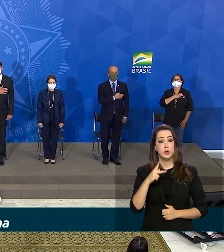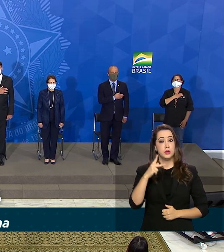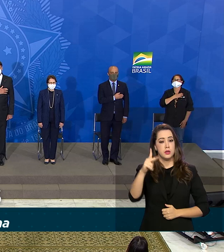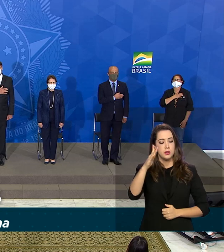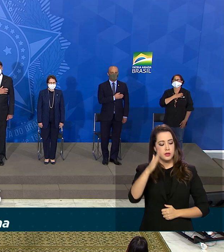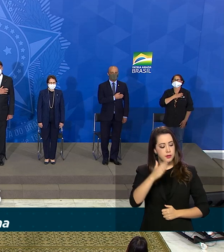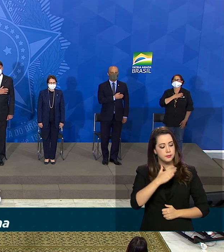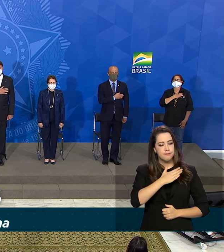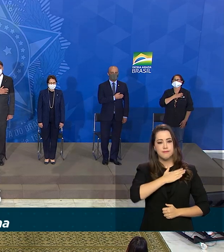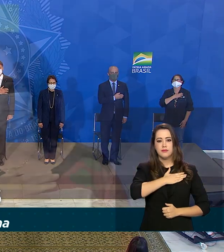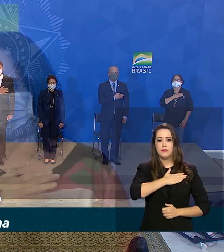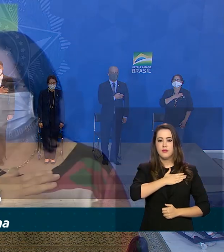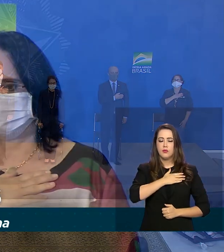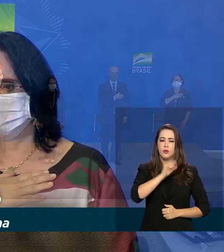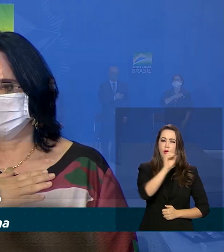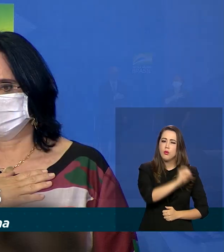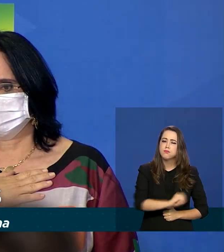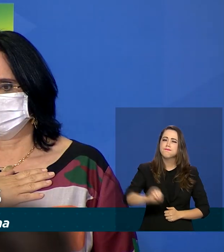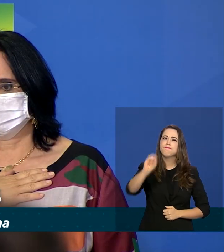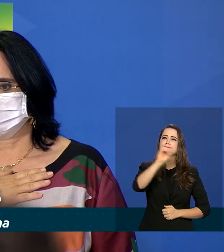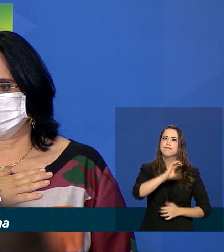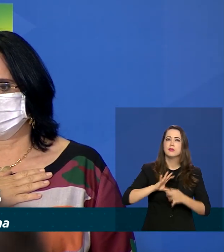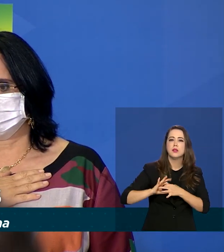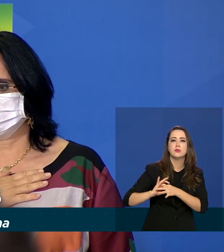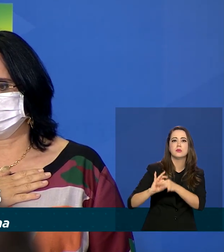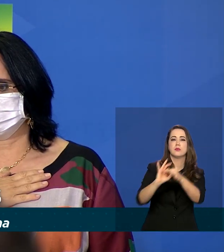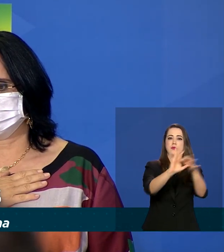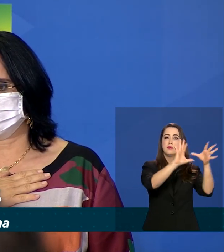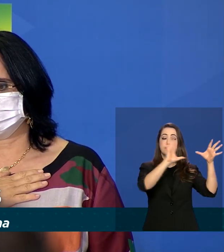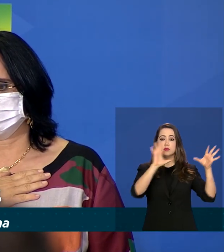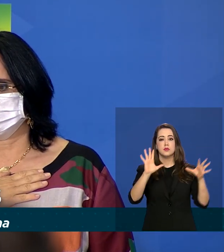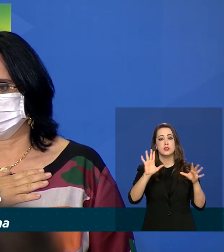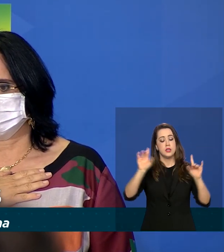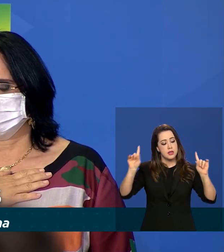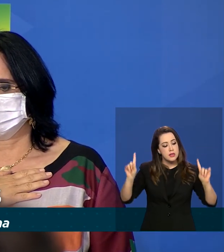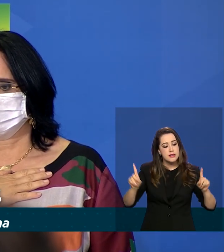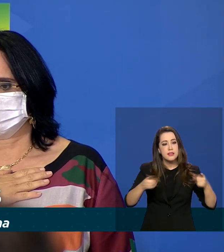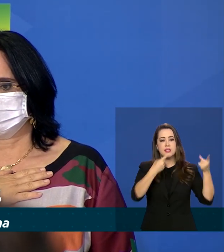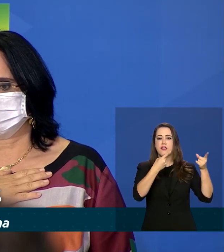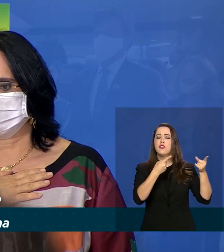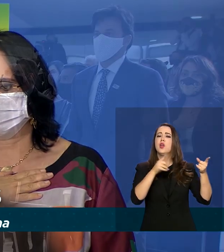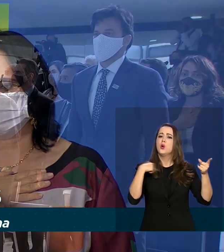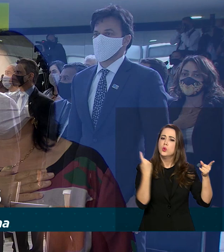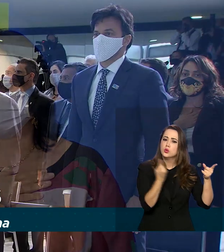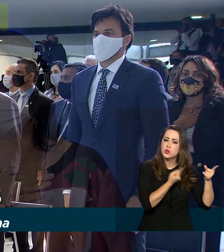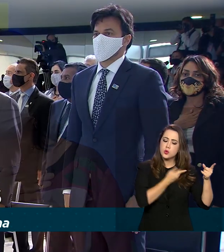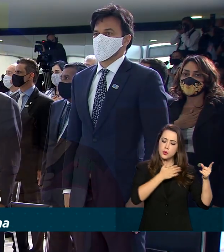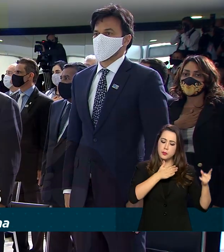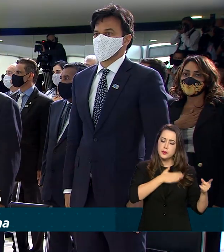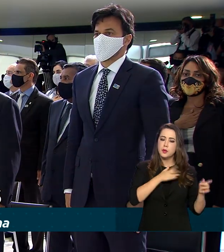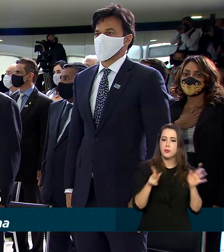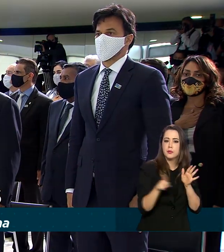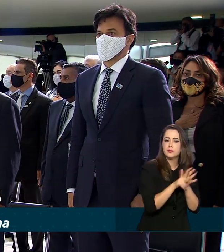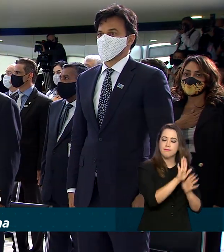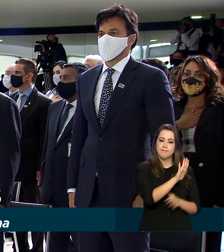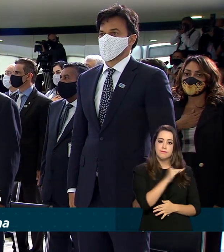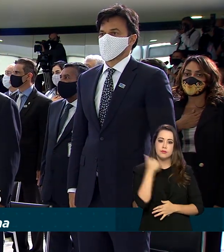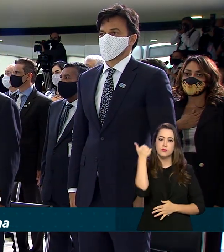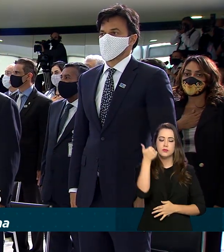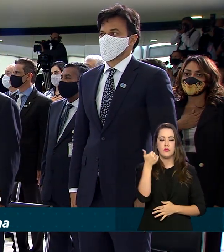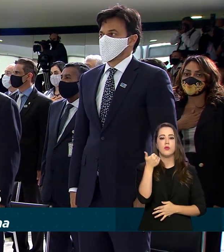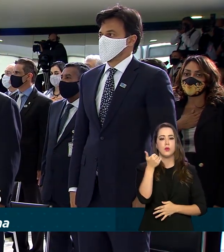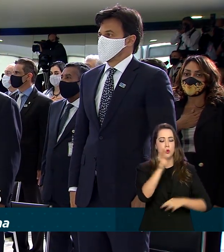Em você, ó, liberdade, desafia o nosso feito ao próprio